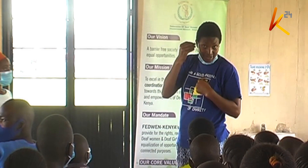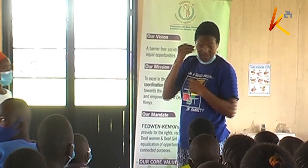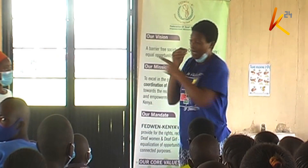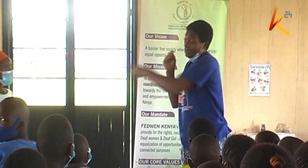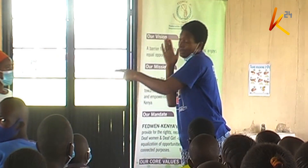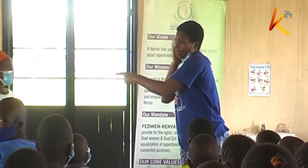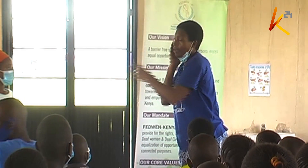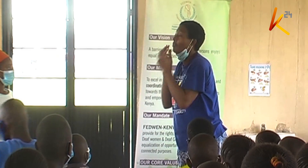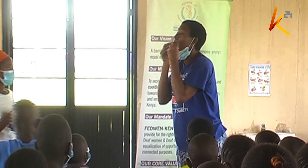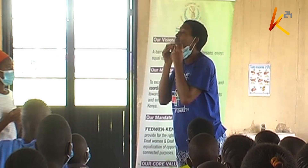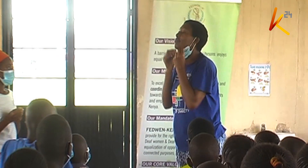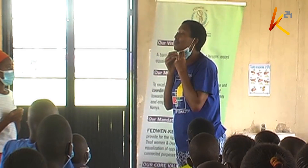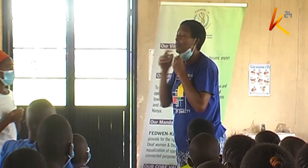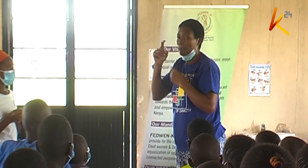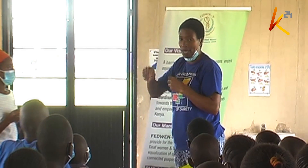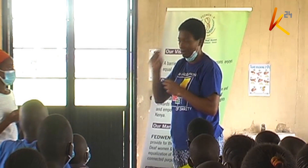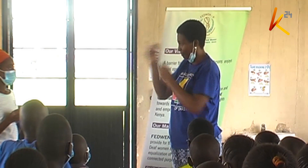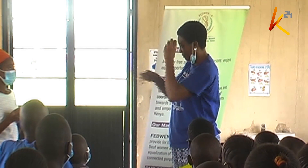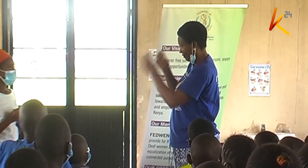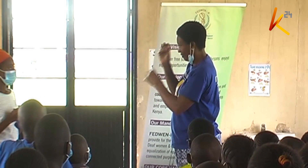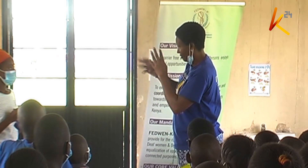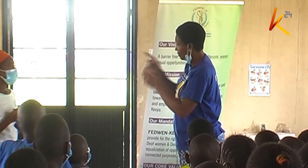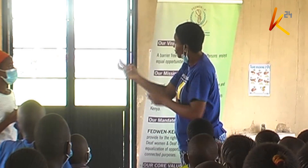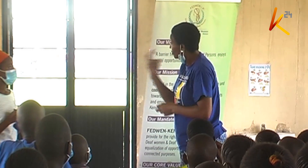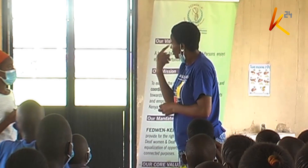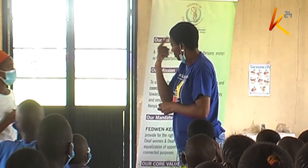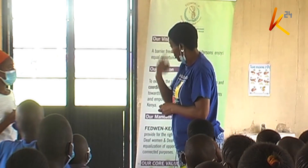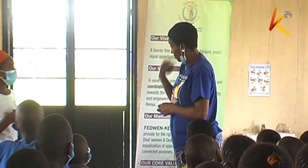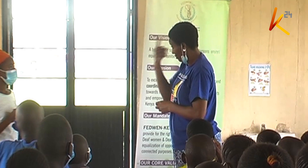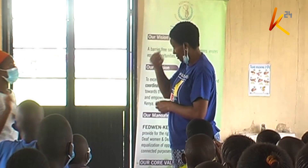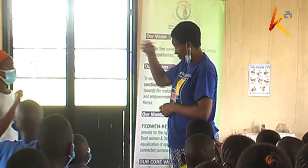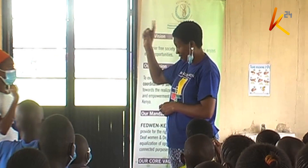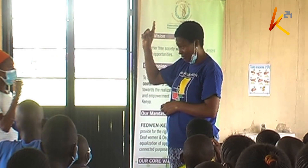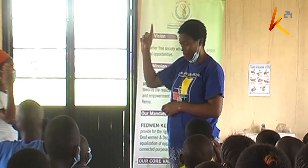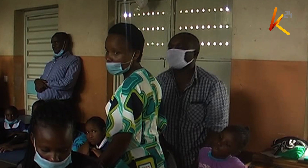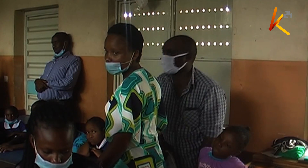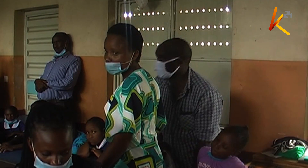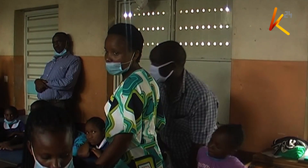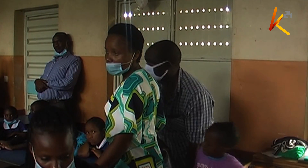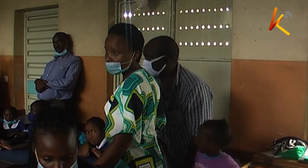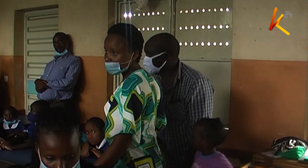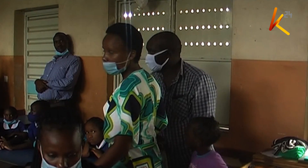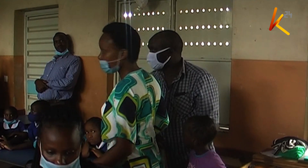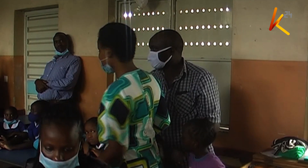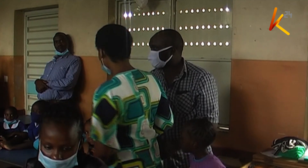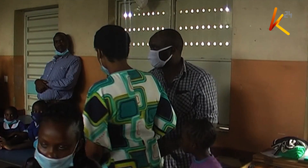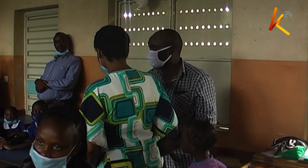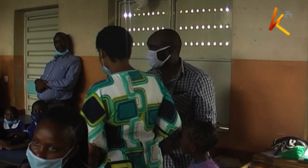our mask so that we are able to communicate and see the signs clearly. Licha hayo, aitha inaunekana kupio kipa